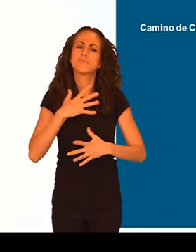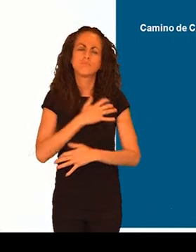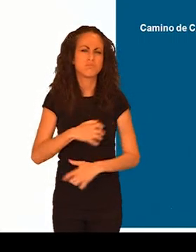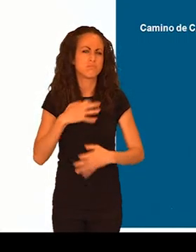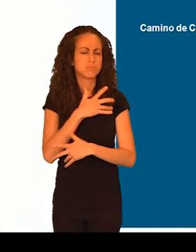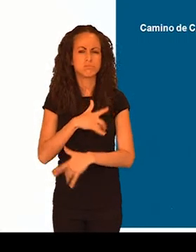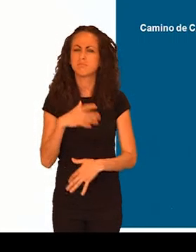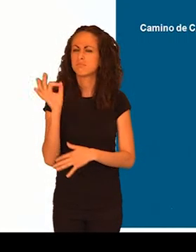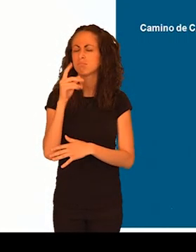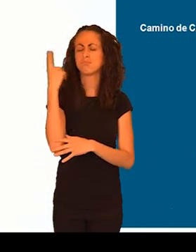y realice otro día.